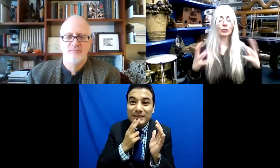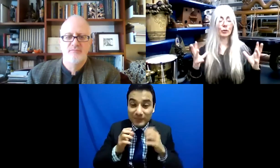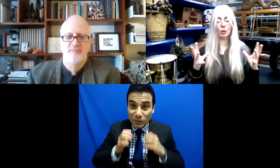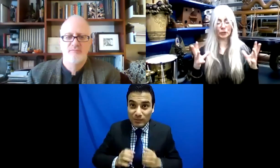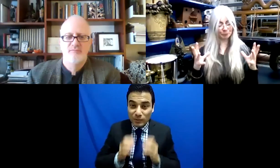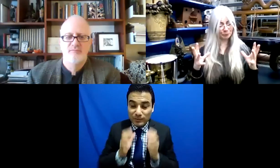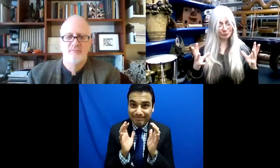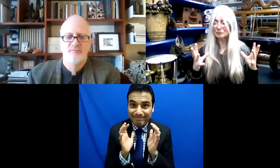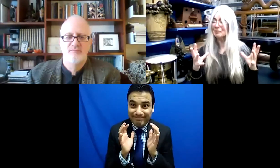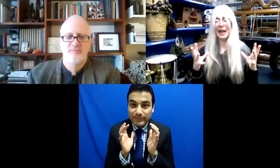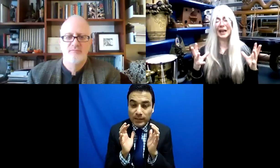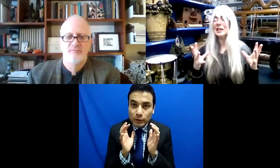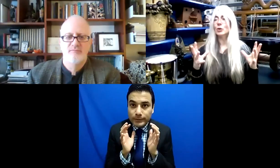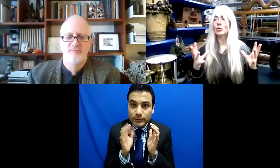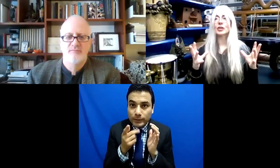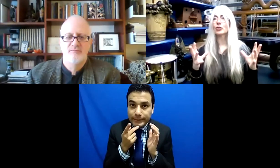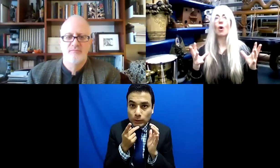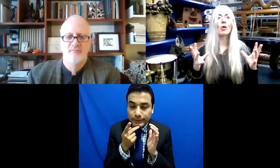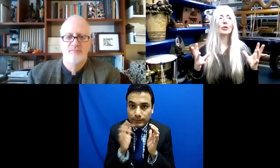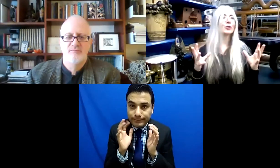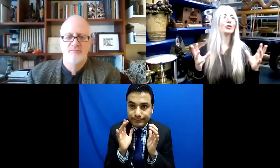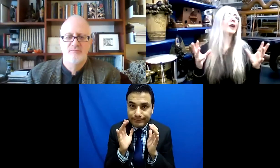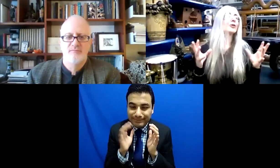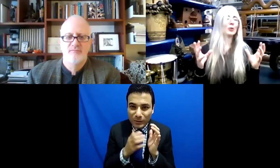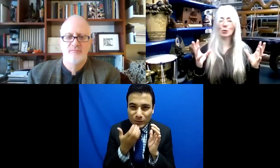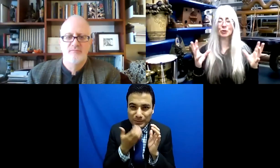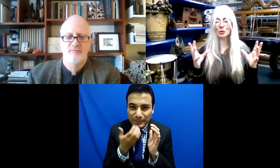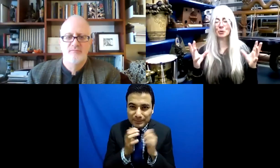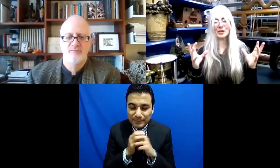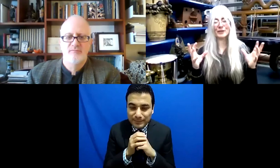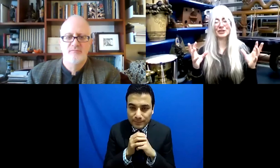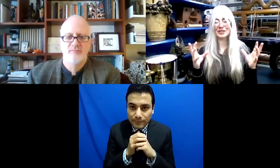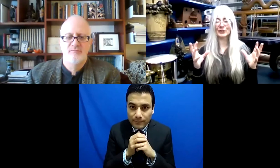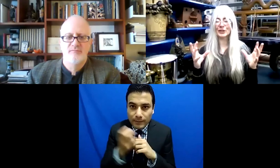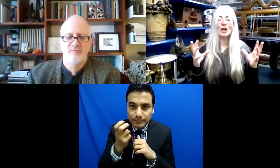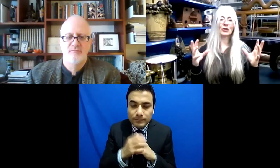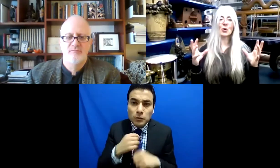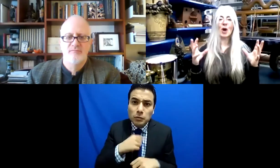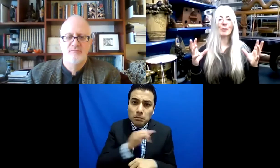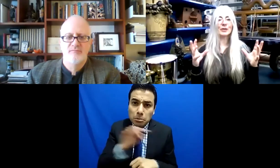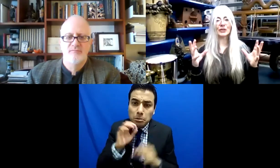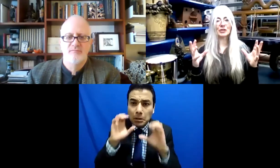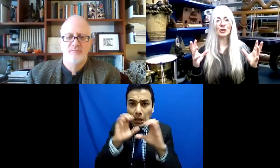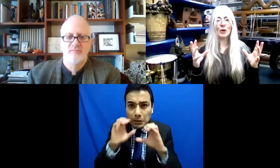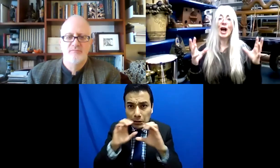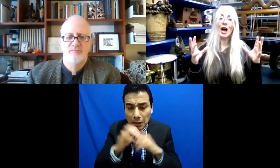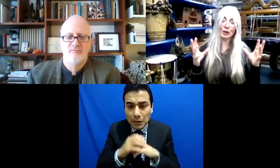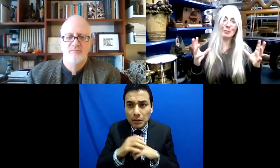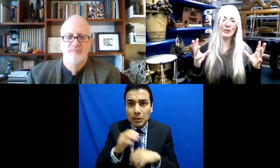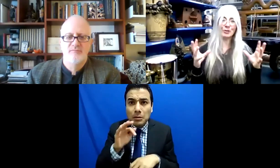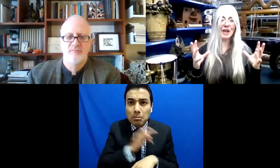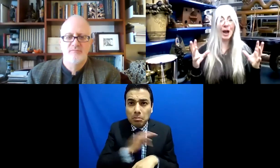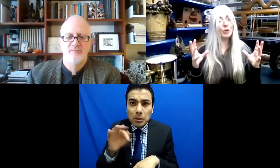a la parte superior de tu cuerpo y puedes cantar, puedes decir